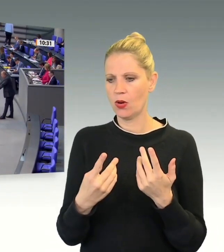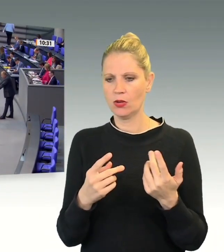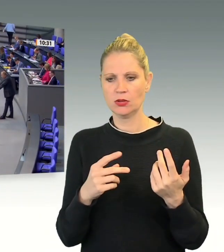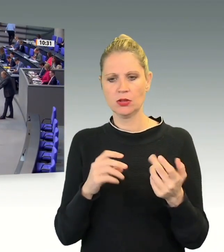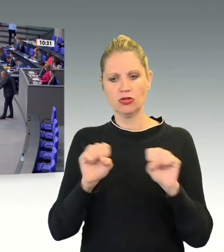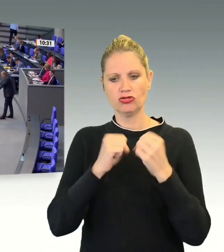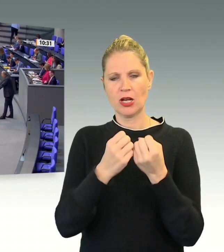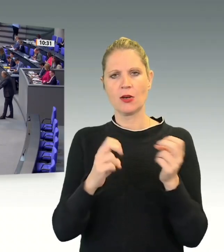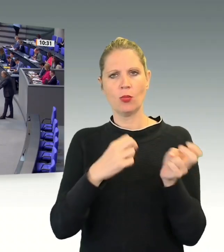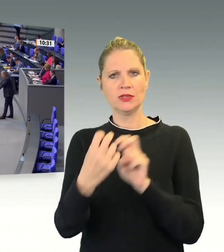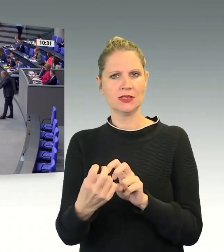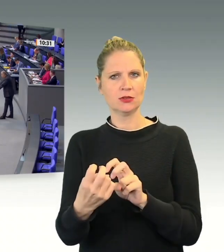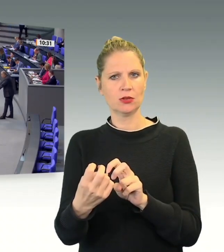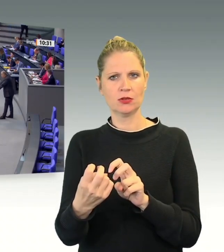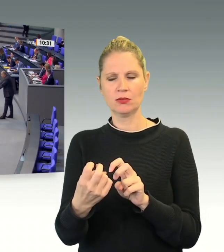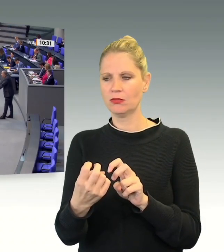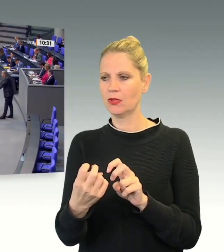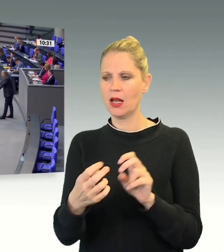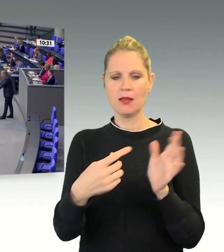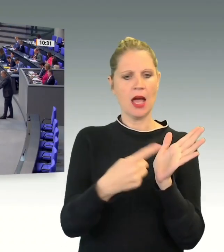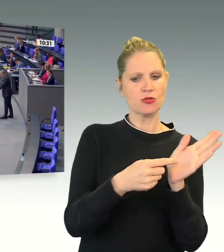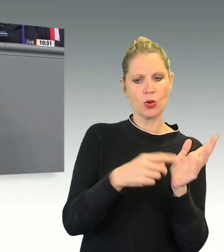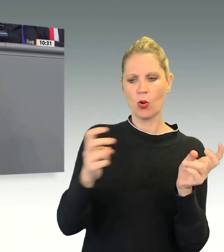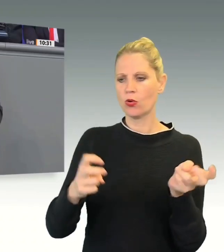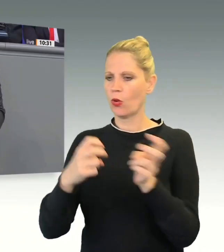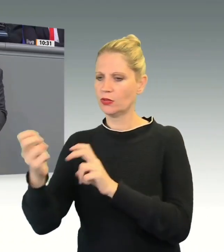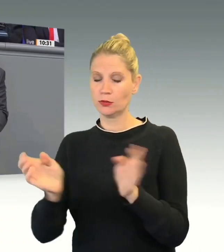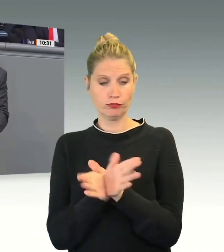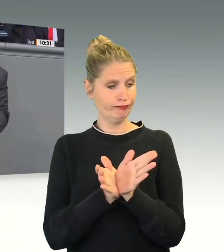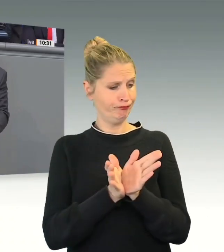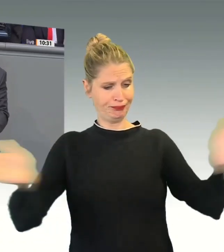Staat so sehr auseinanderklaffen wie im Bereich der Abschiebungen.